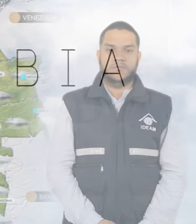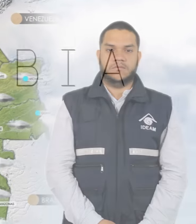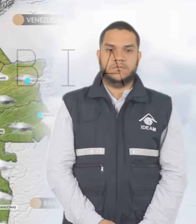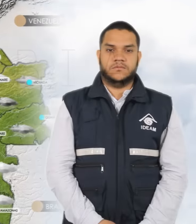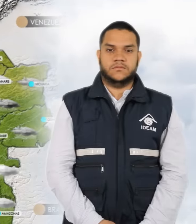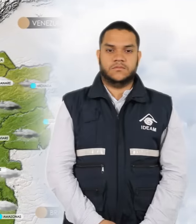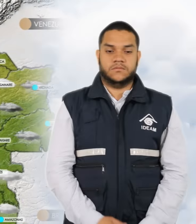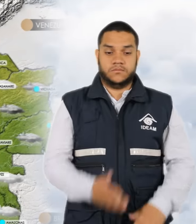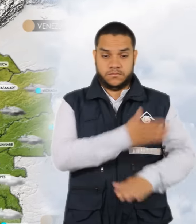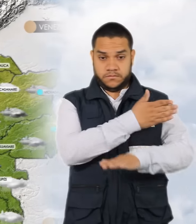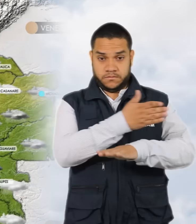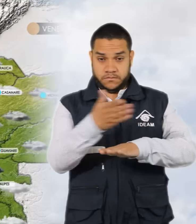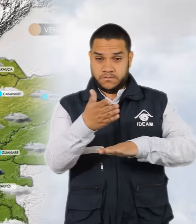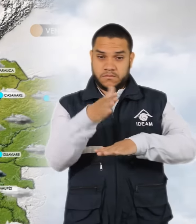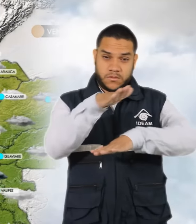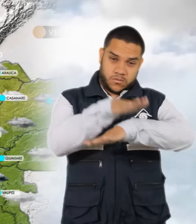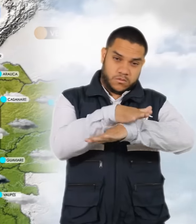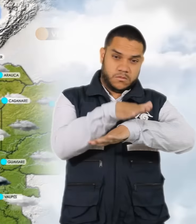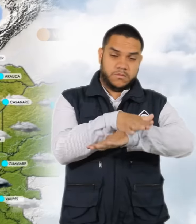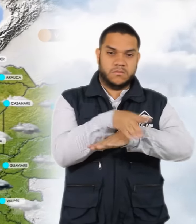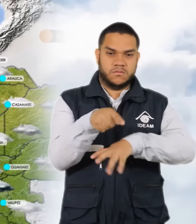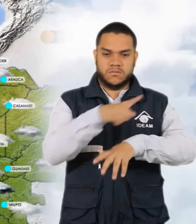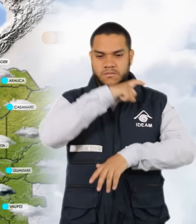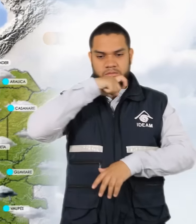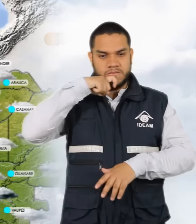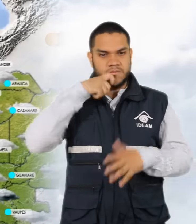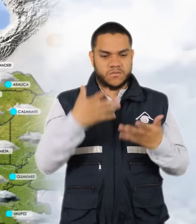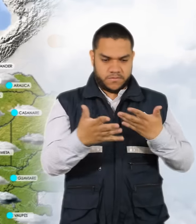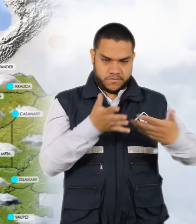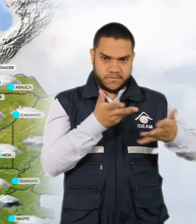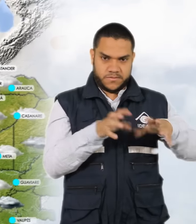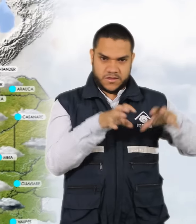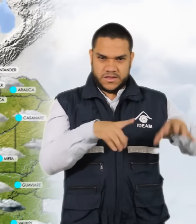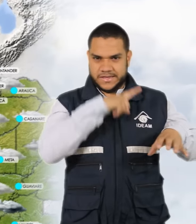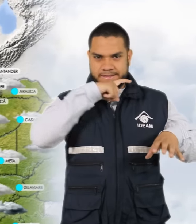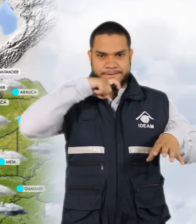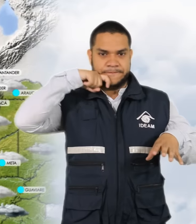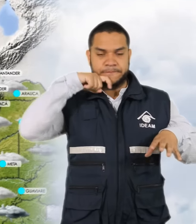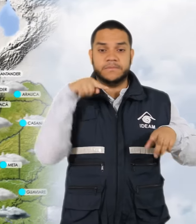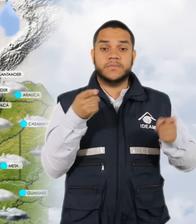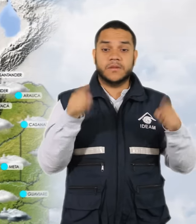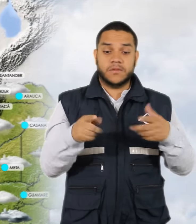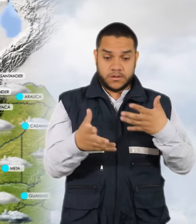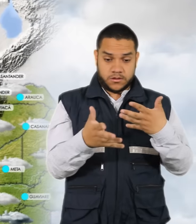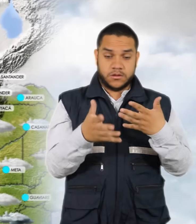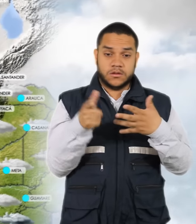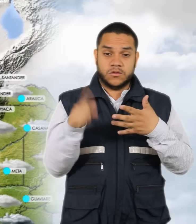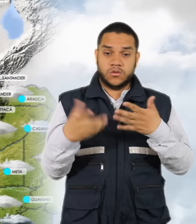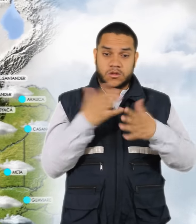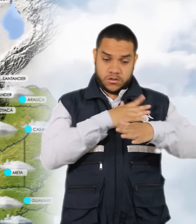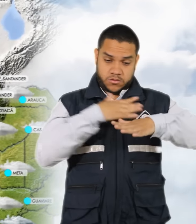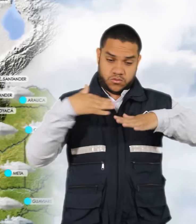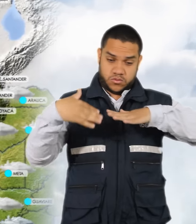Para las horas de la tarde se mantendrán las condiciones secas en el archipiélago de San Andrés y Providencia y en la península de La Guajira.